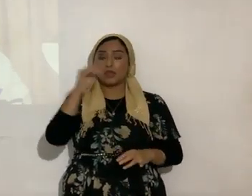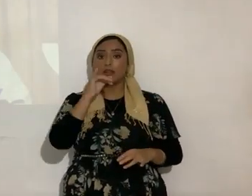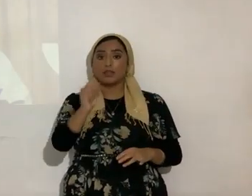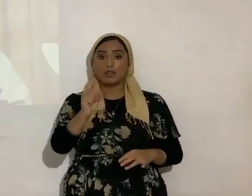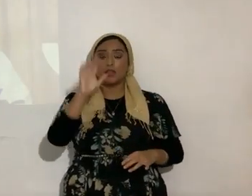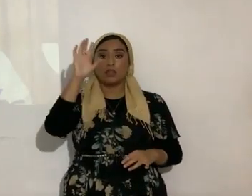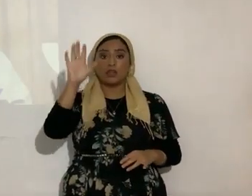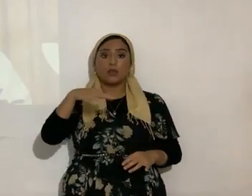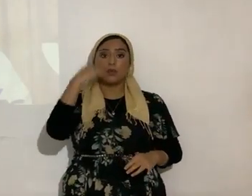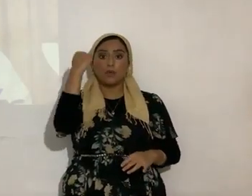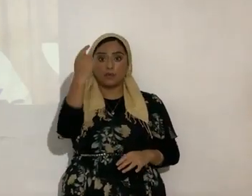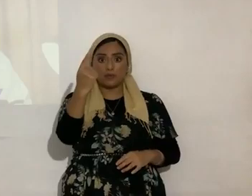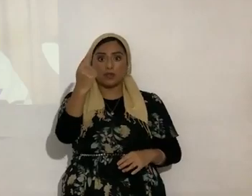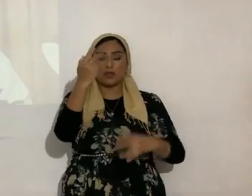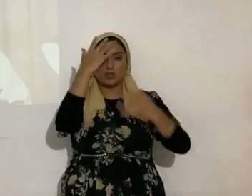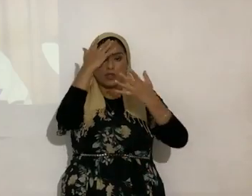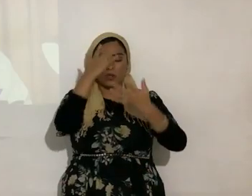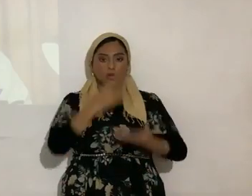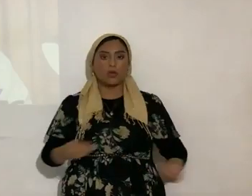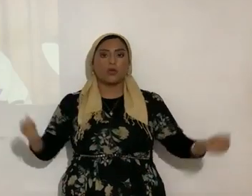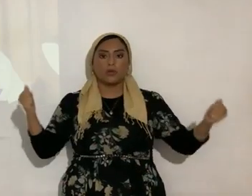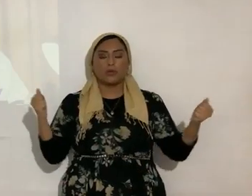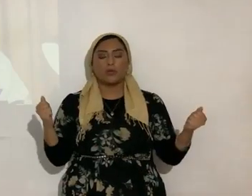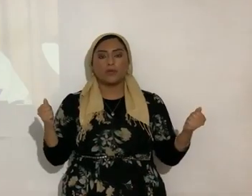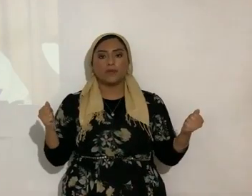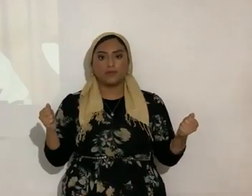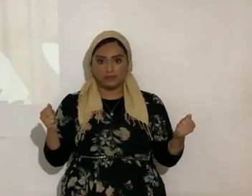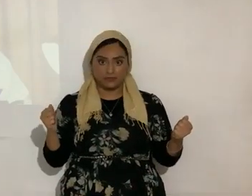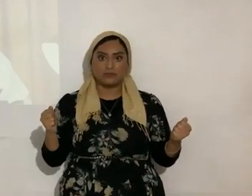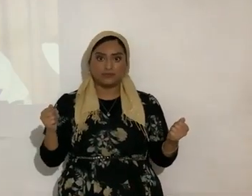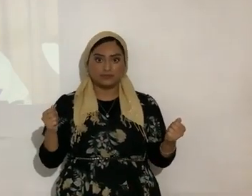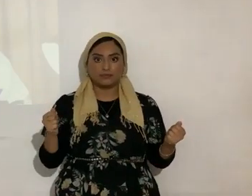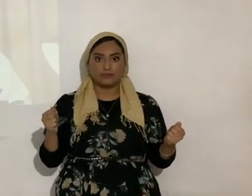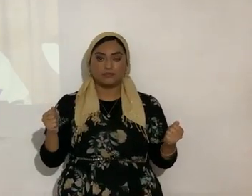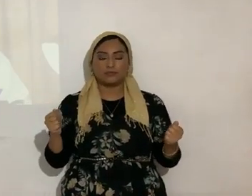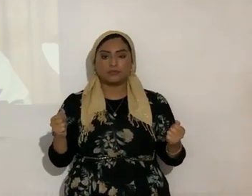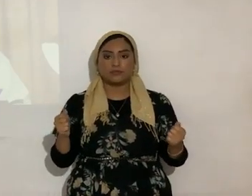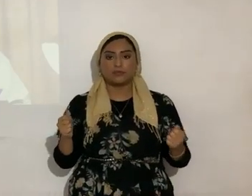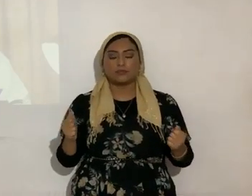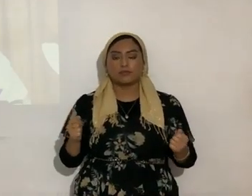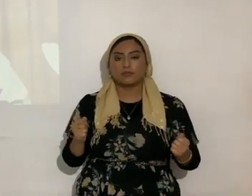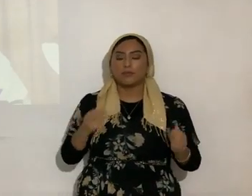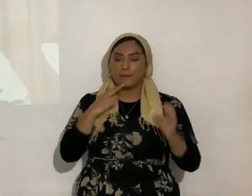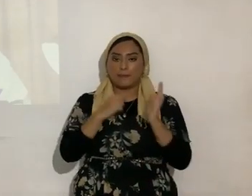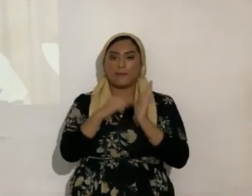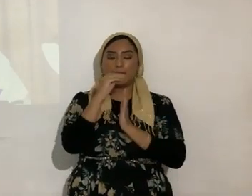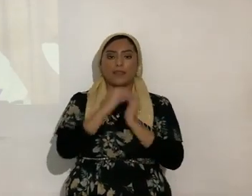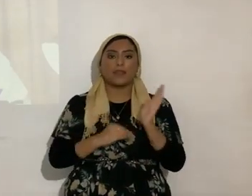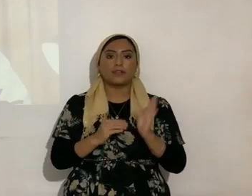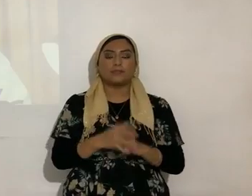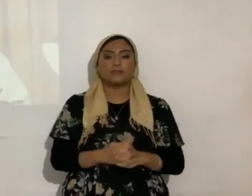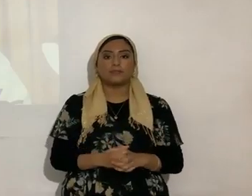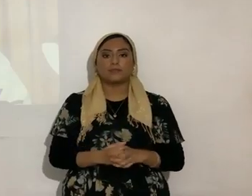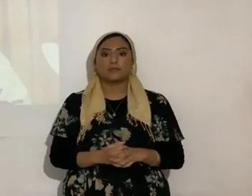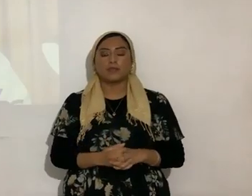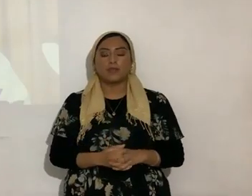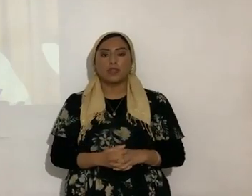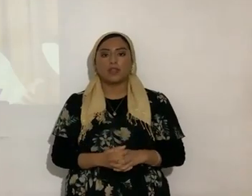sanador, ¿sí? anótenlo, no está la sanidad, como decíamos